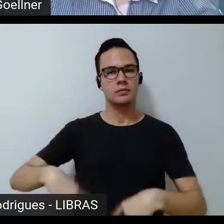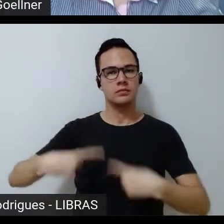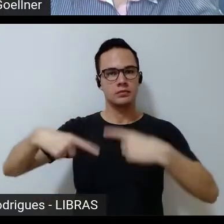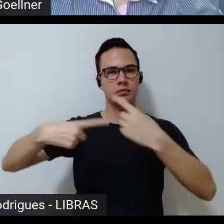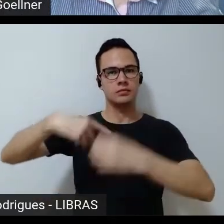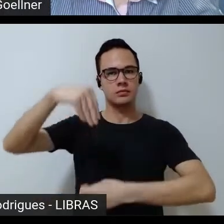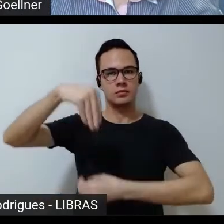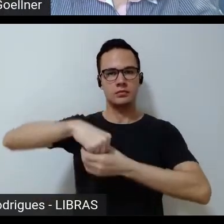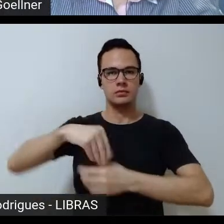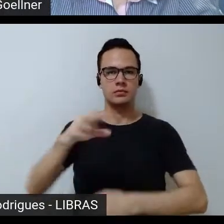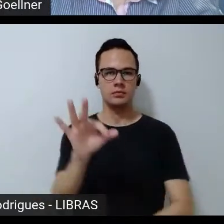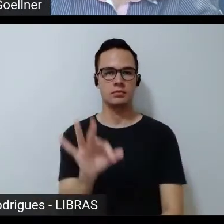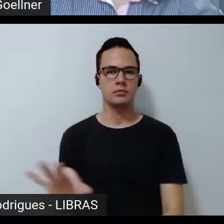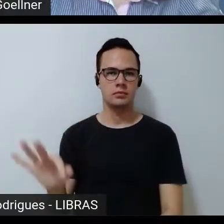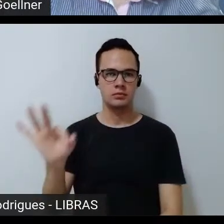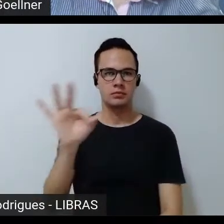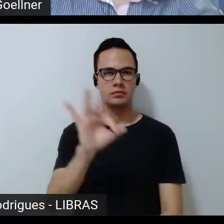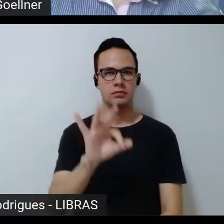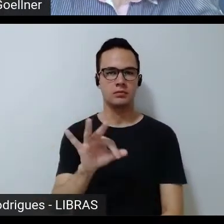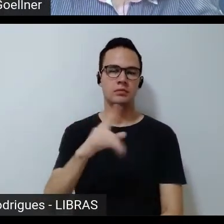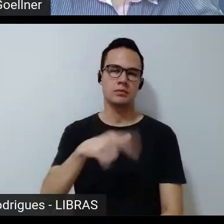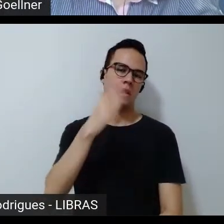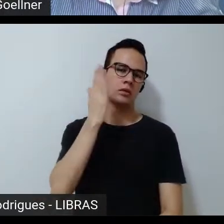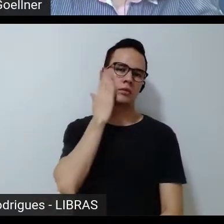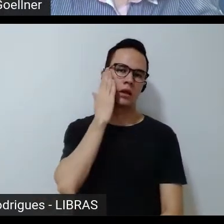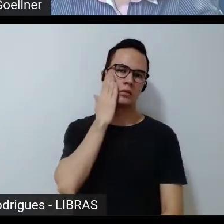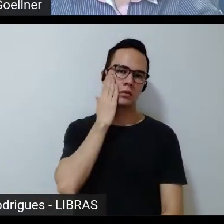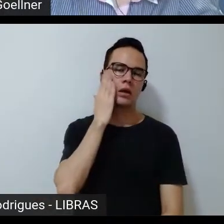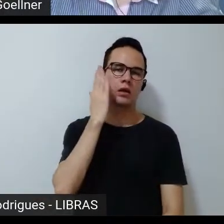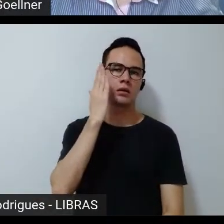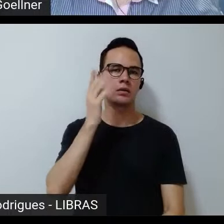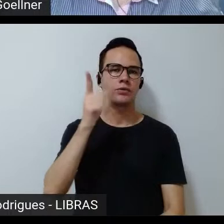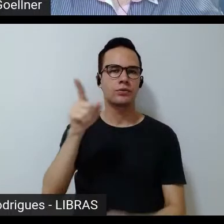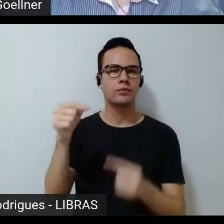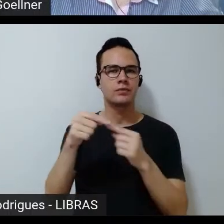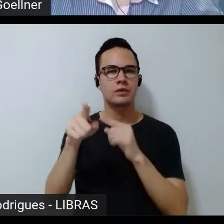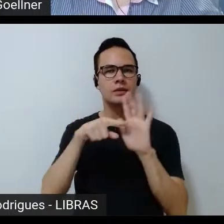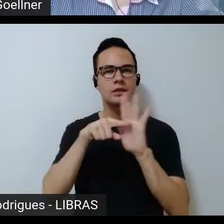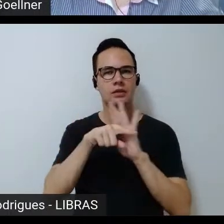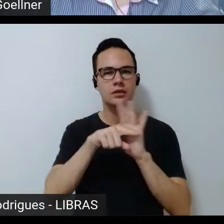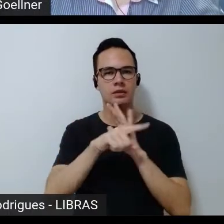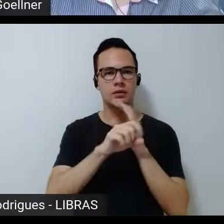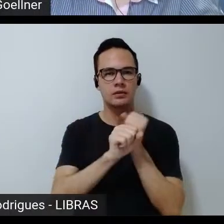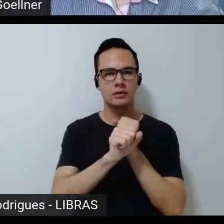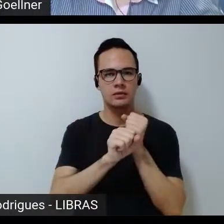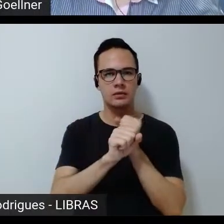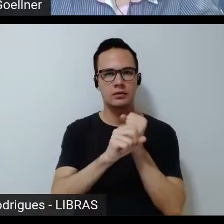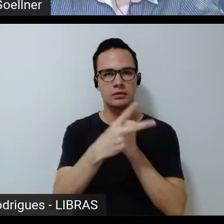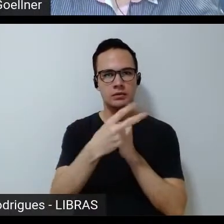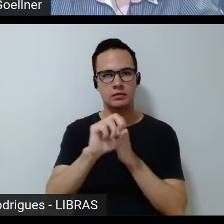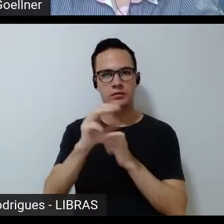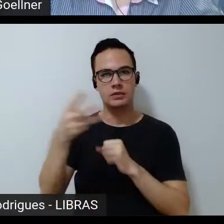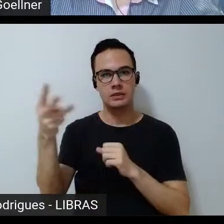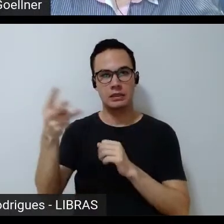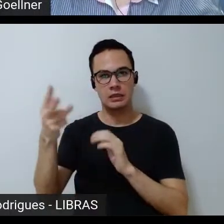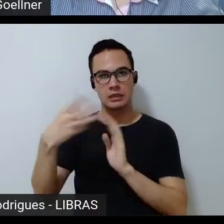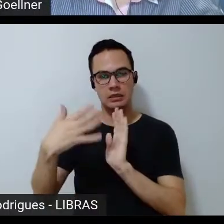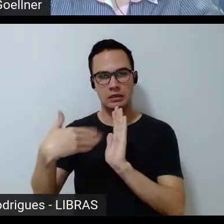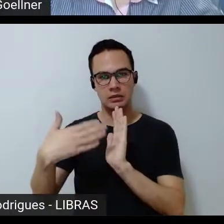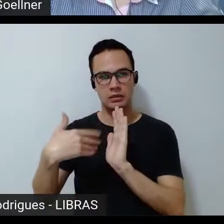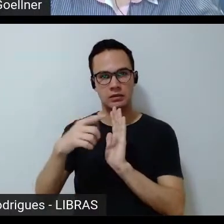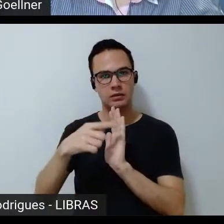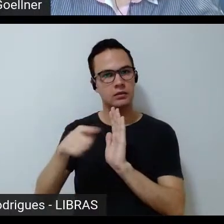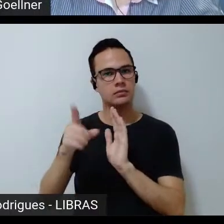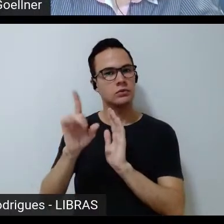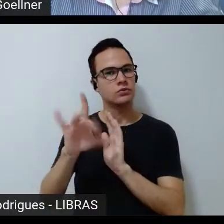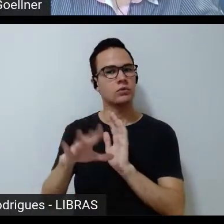da universidade a gente sabe o que significa fazer uma pesquisa de 20 anos e produzir 33 livros mas isso não é